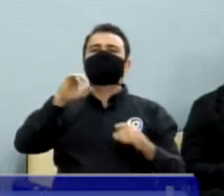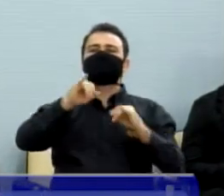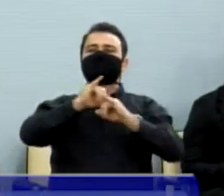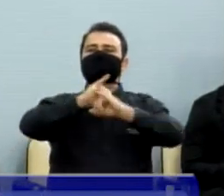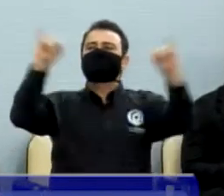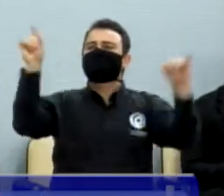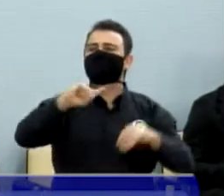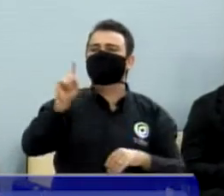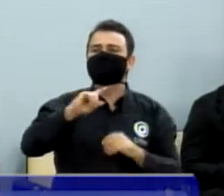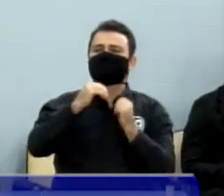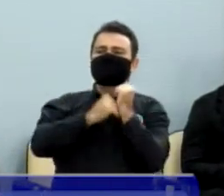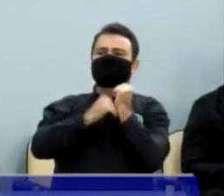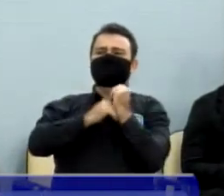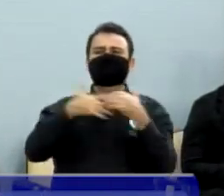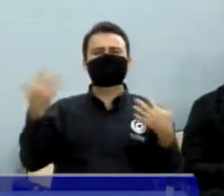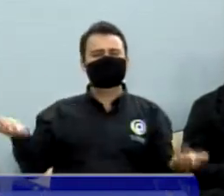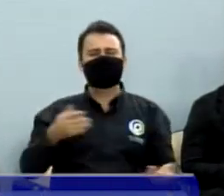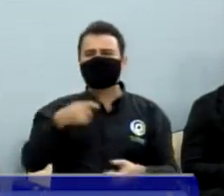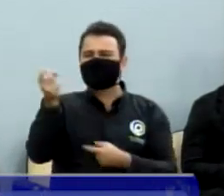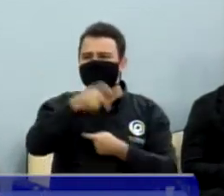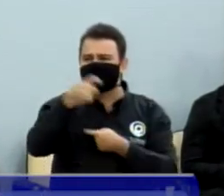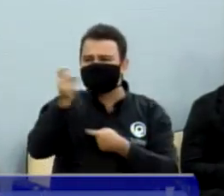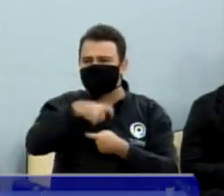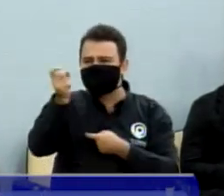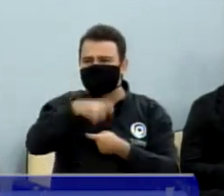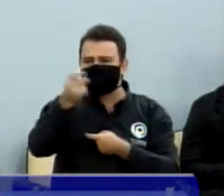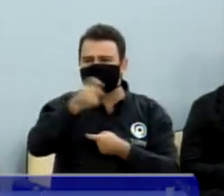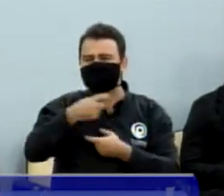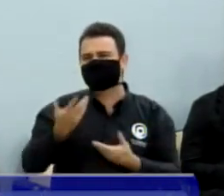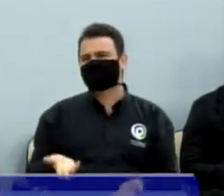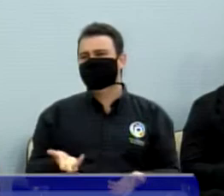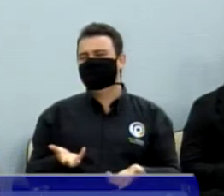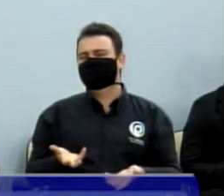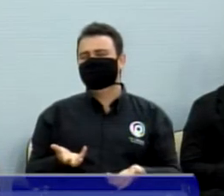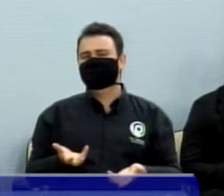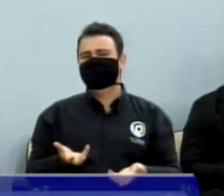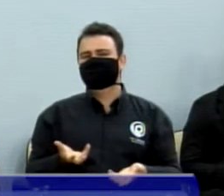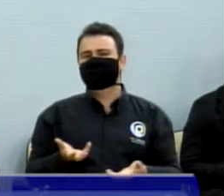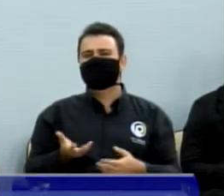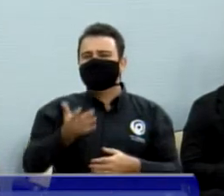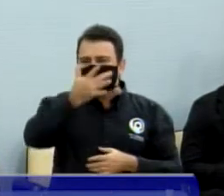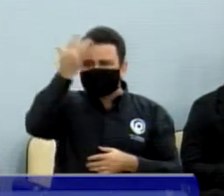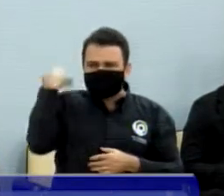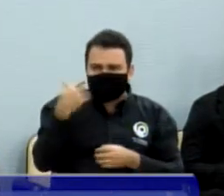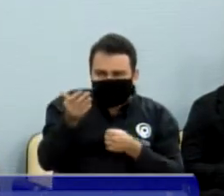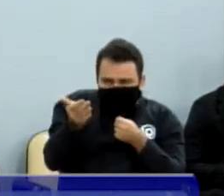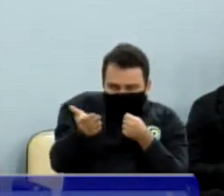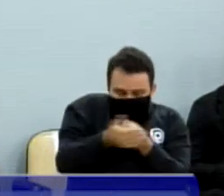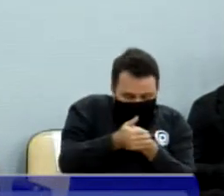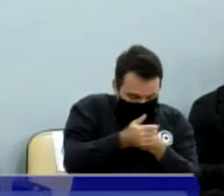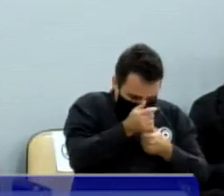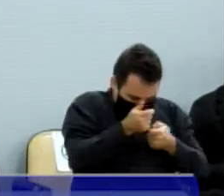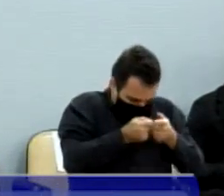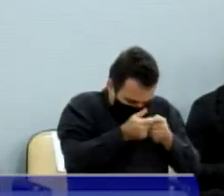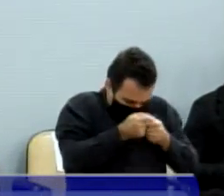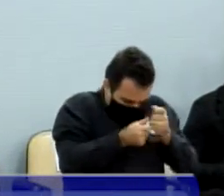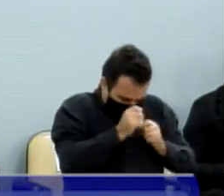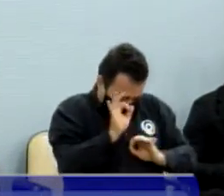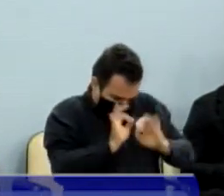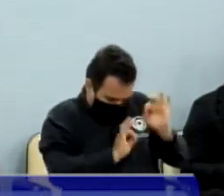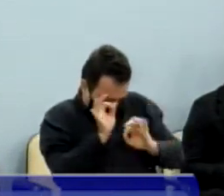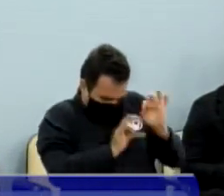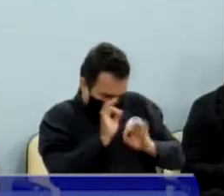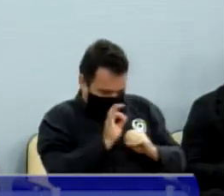mentiras. Dura isso, mentiras. A pessoa se esconde, se protege do anonimato para ofender